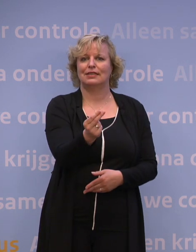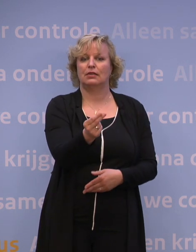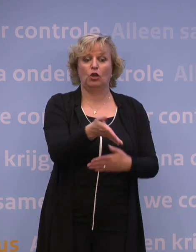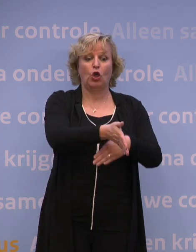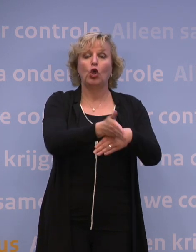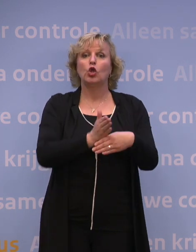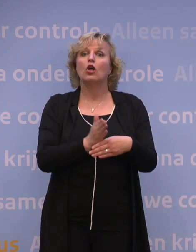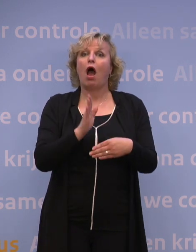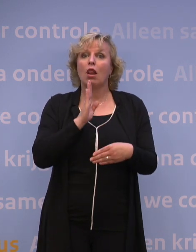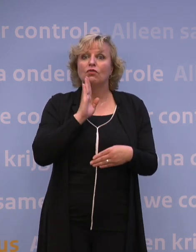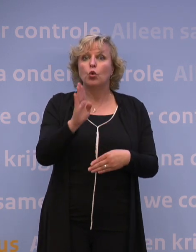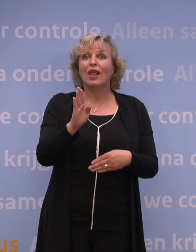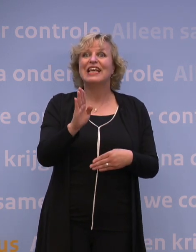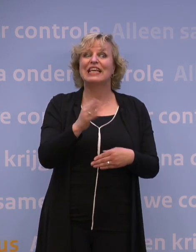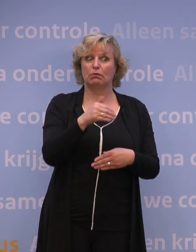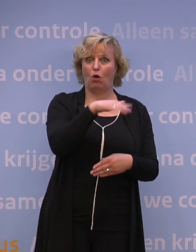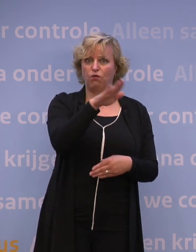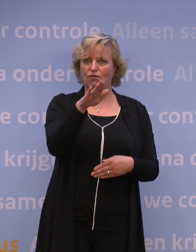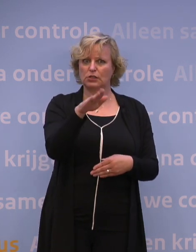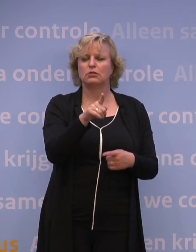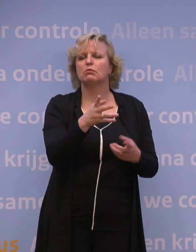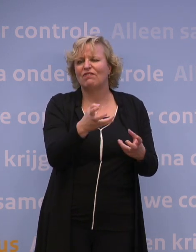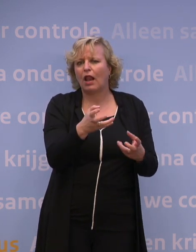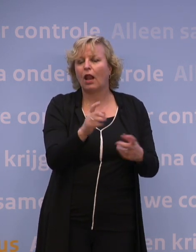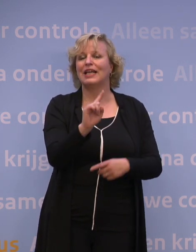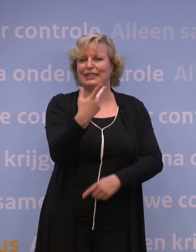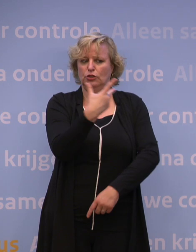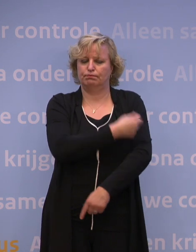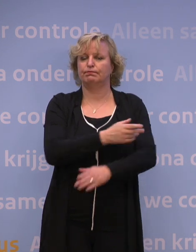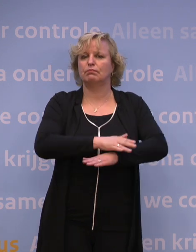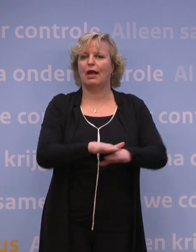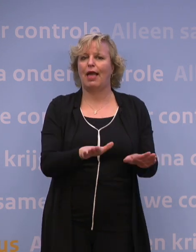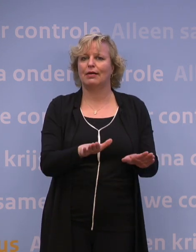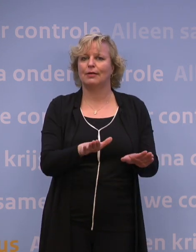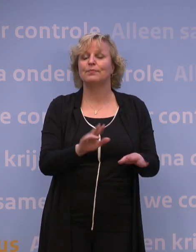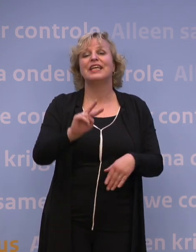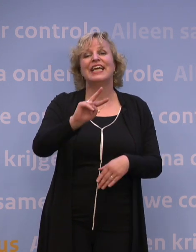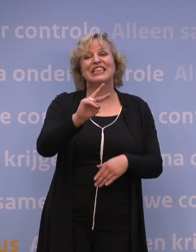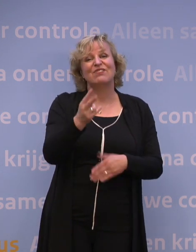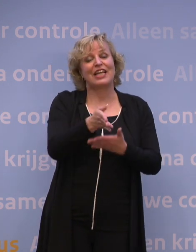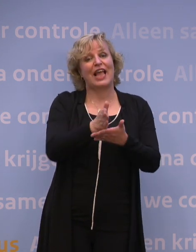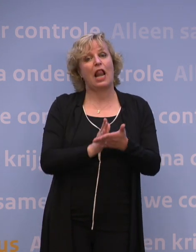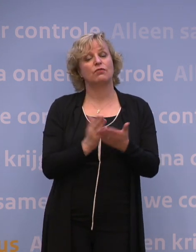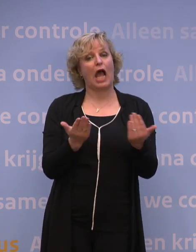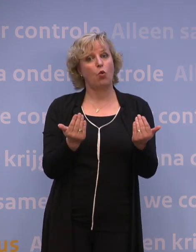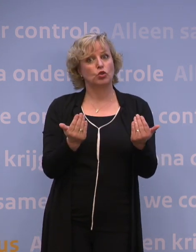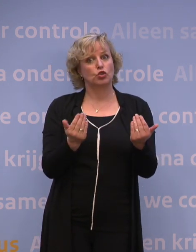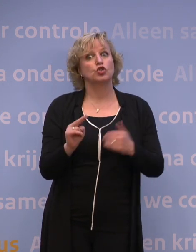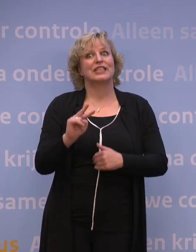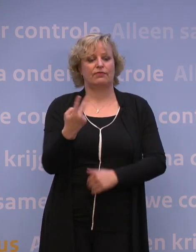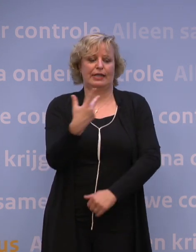alle volwassenen die dat willen, een eerste prik hebben gekregen. En in de tweede helft van augustus ook die tweede.